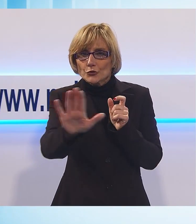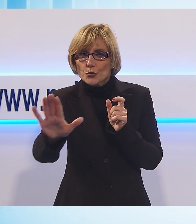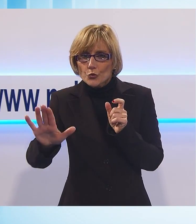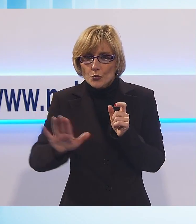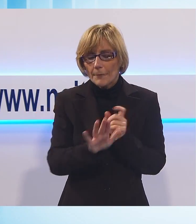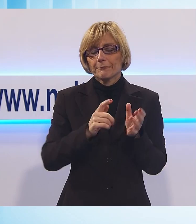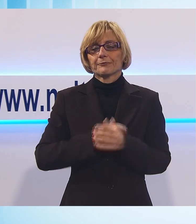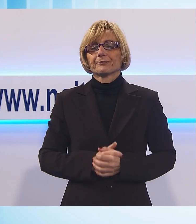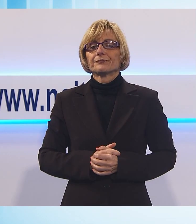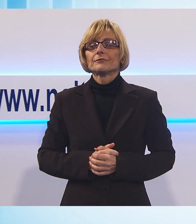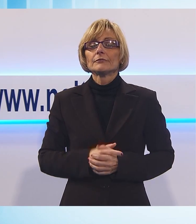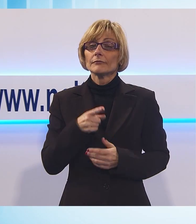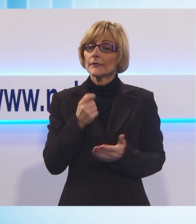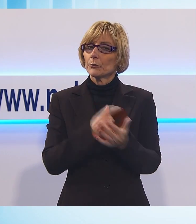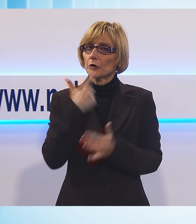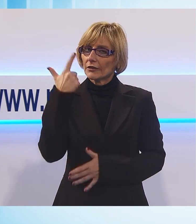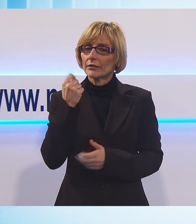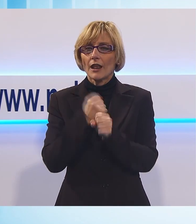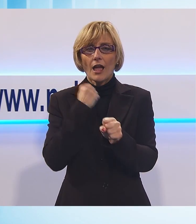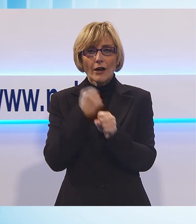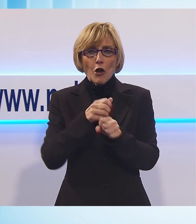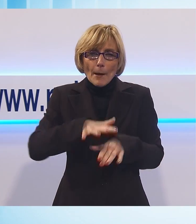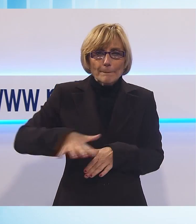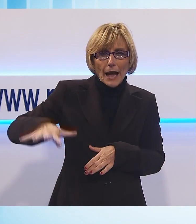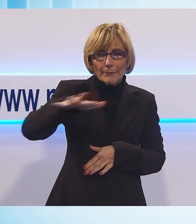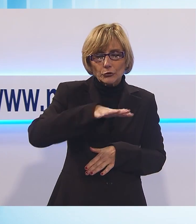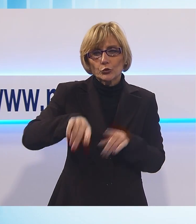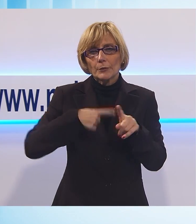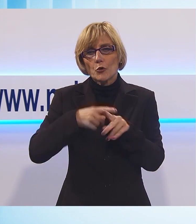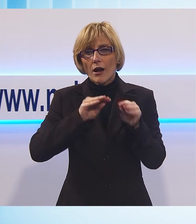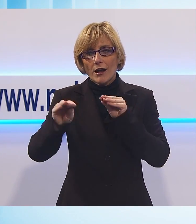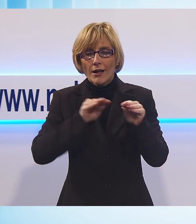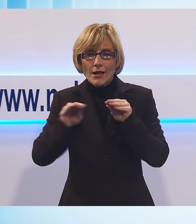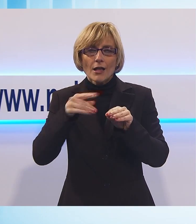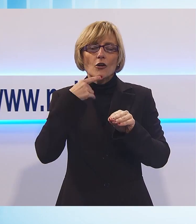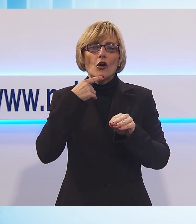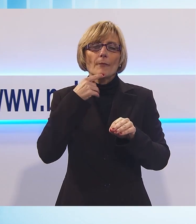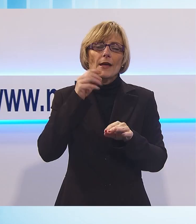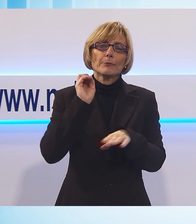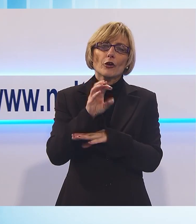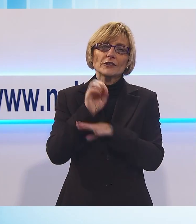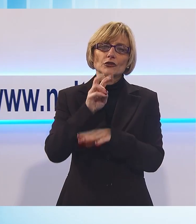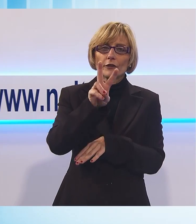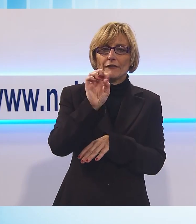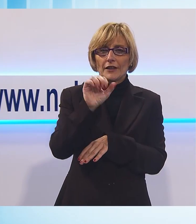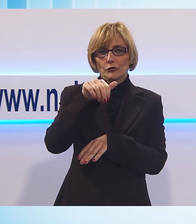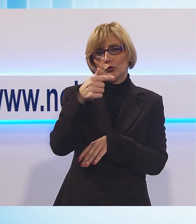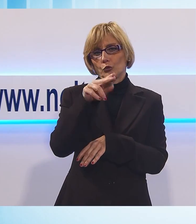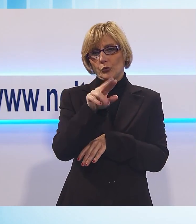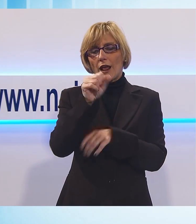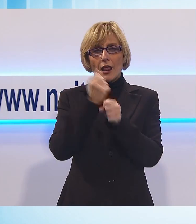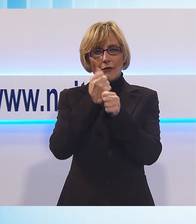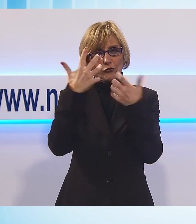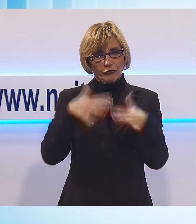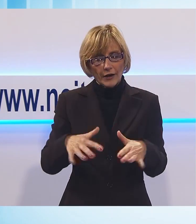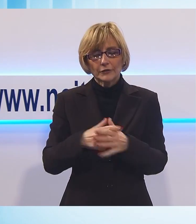grazie anche all'importante lavoro di mappature e di catalogazione del compianto professor Gastone Venturelli. Tra le tante località dove